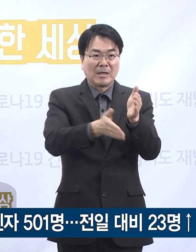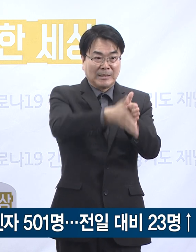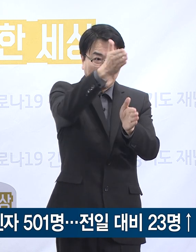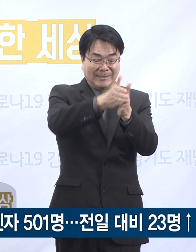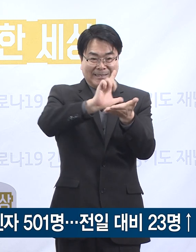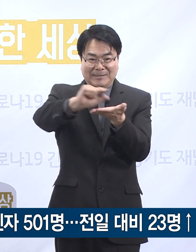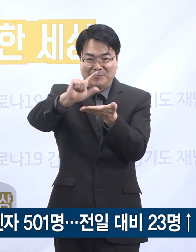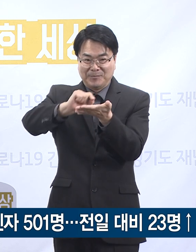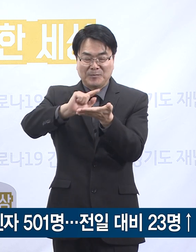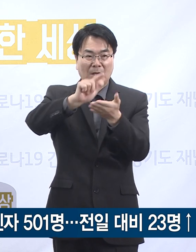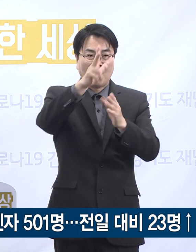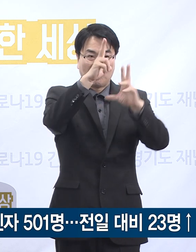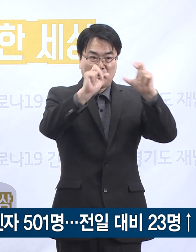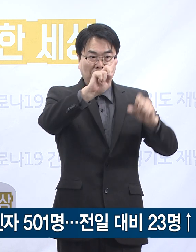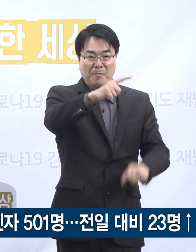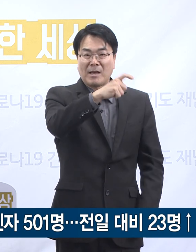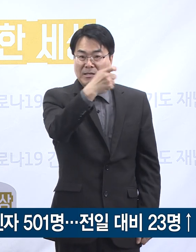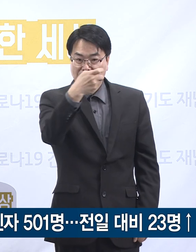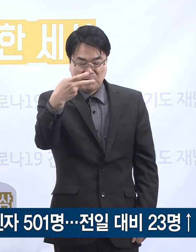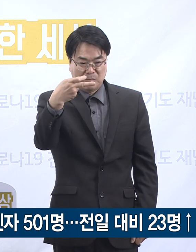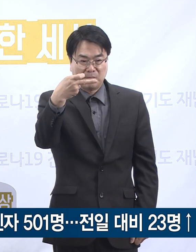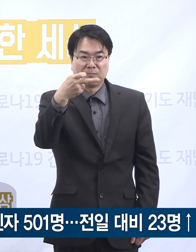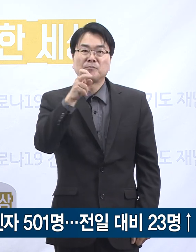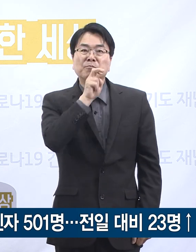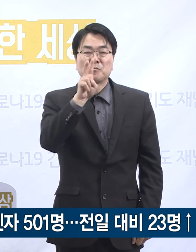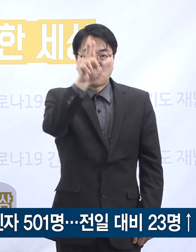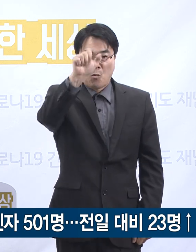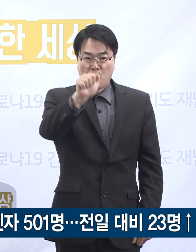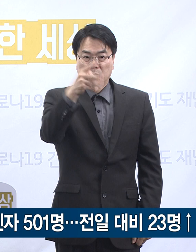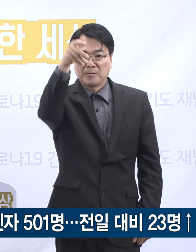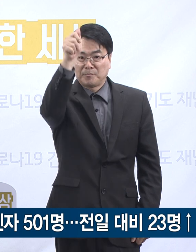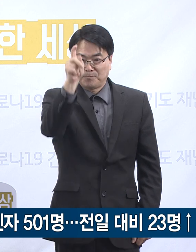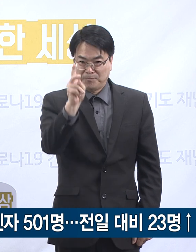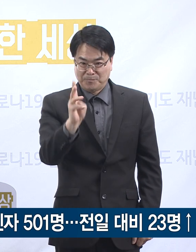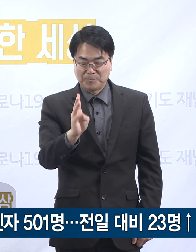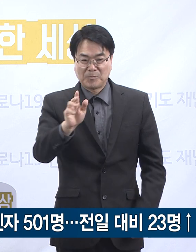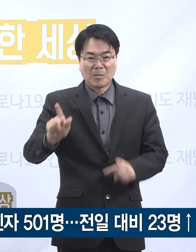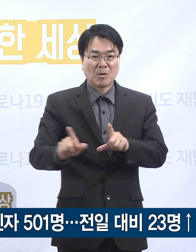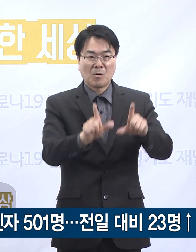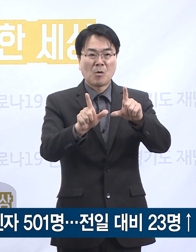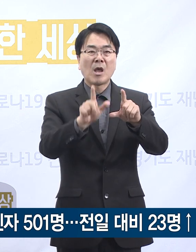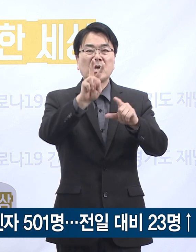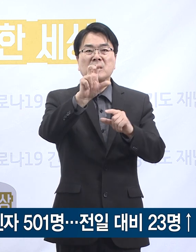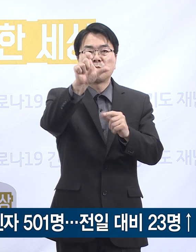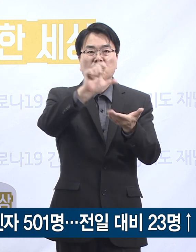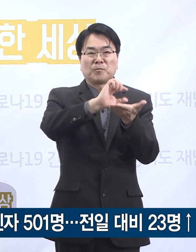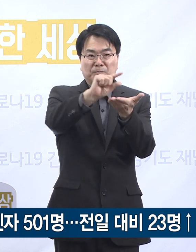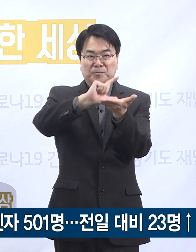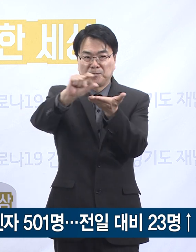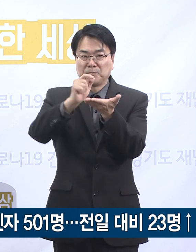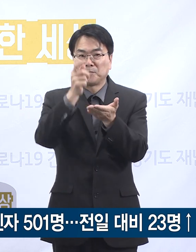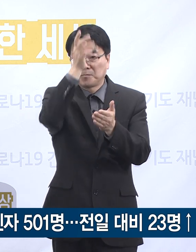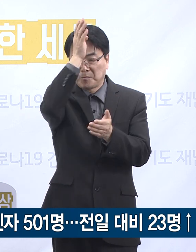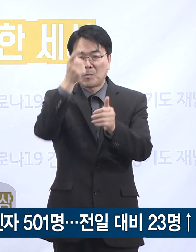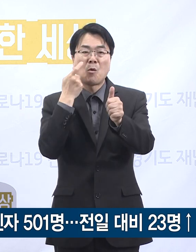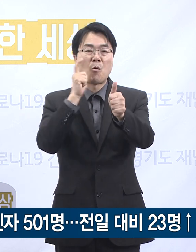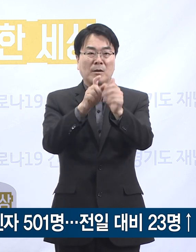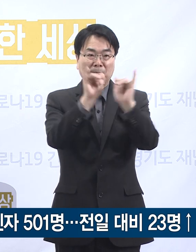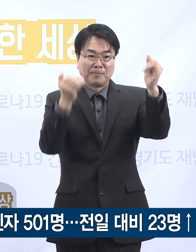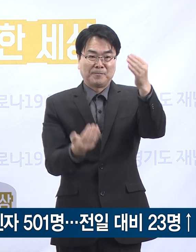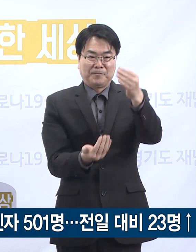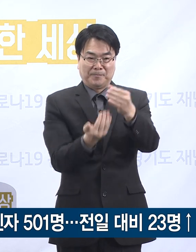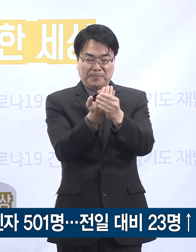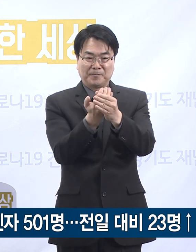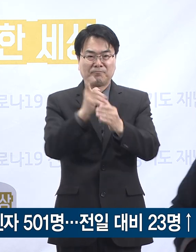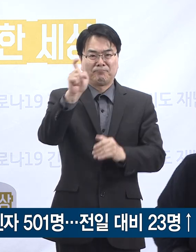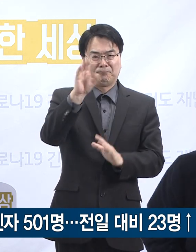성남시 112명, 부천시 70명, 용인시 54명 순으로 도내 25개 시군에서 확진자가 발생하였으며 인구